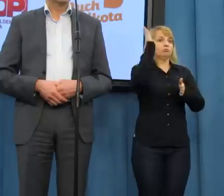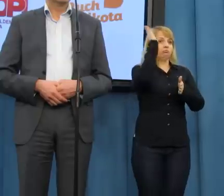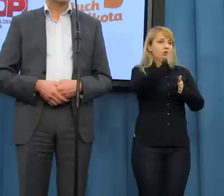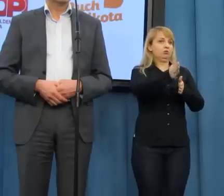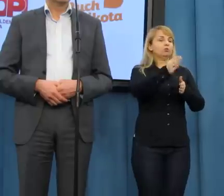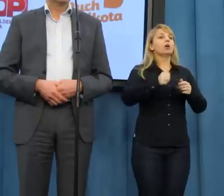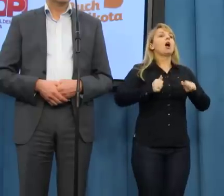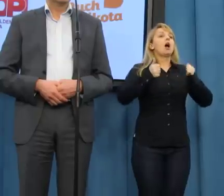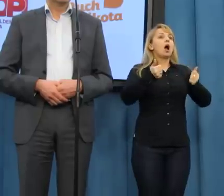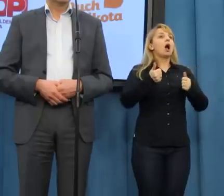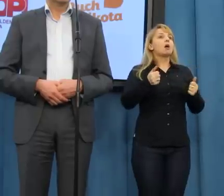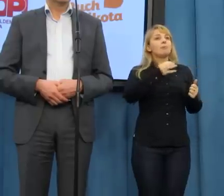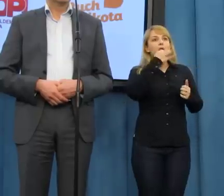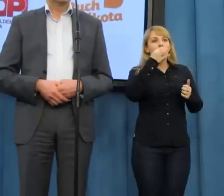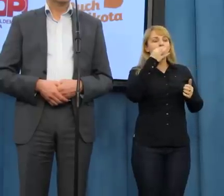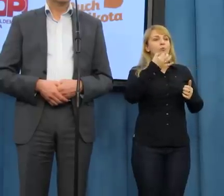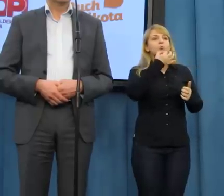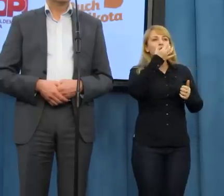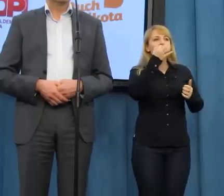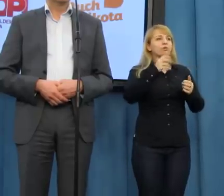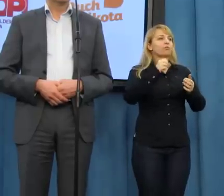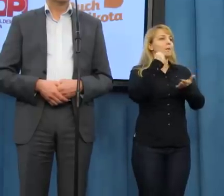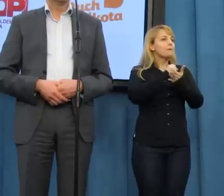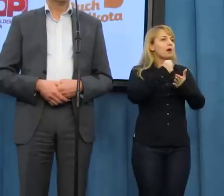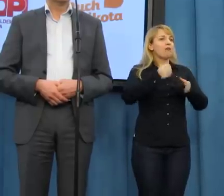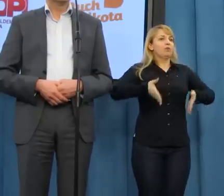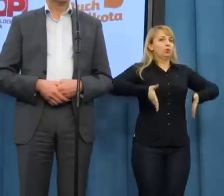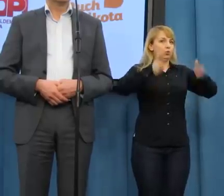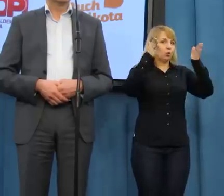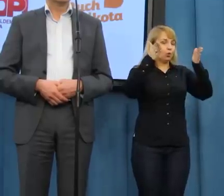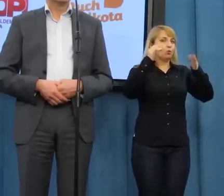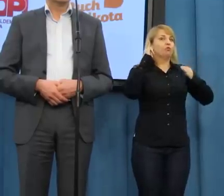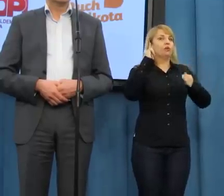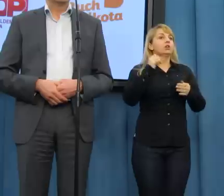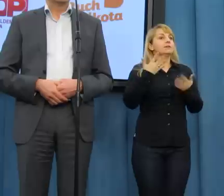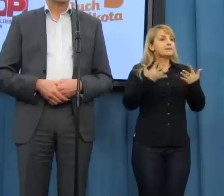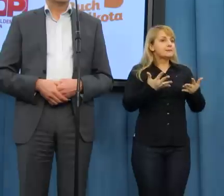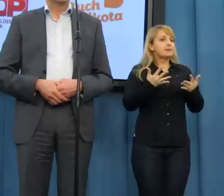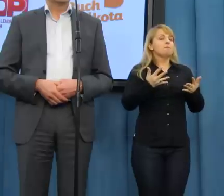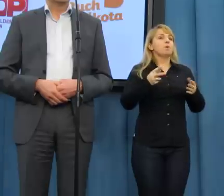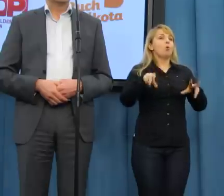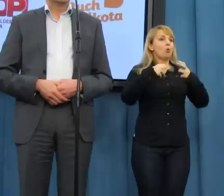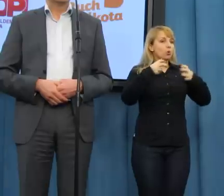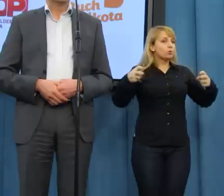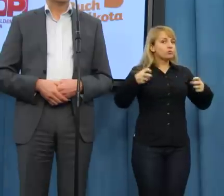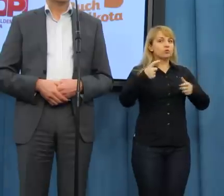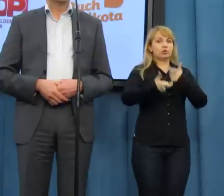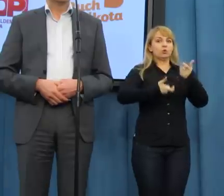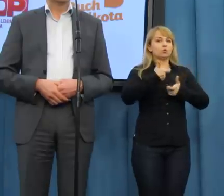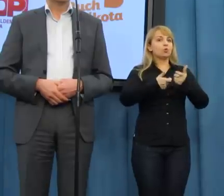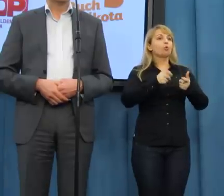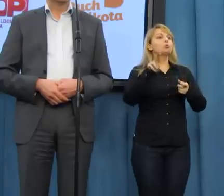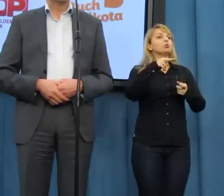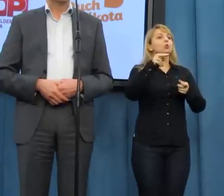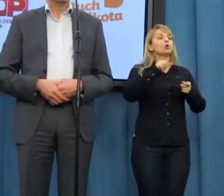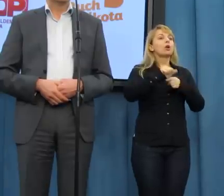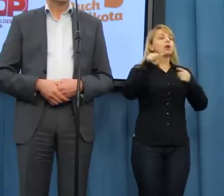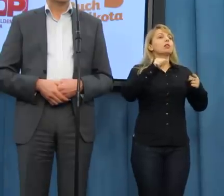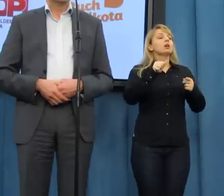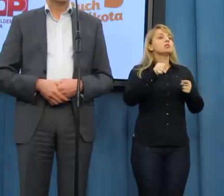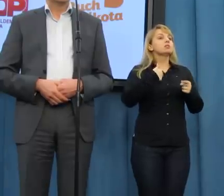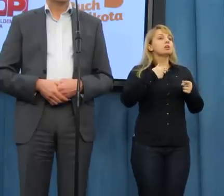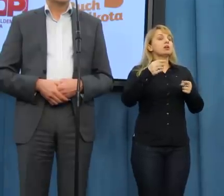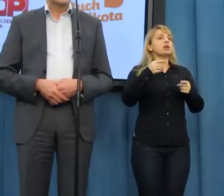liberalizacja prawa drogowego. Idziemy bardziej w kierunku rozwiązań, które są w tej chwili za